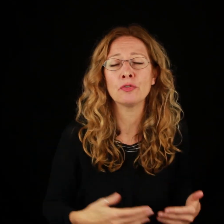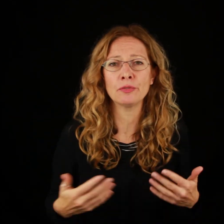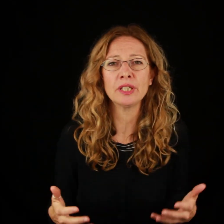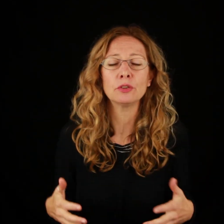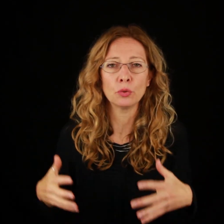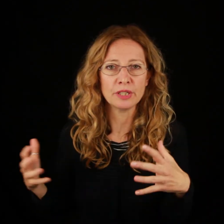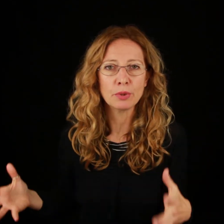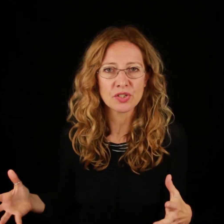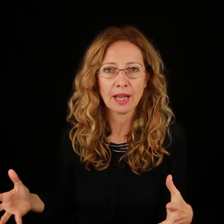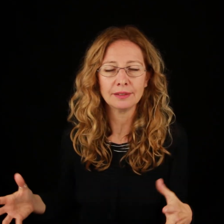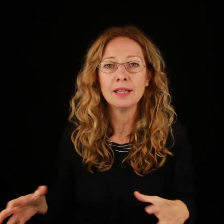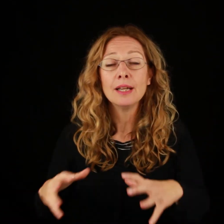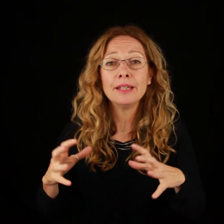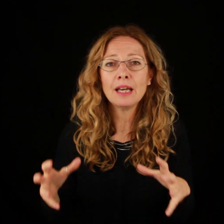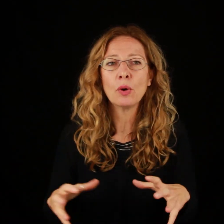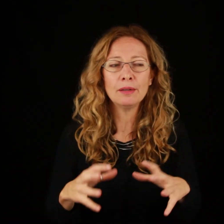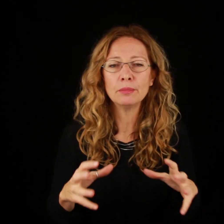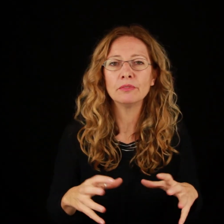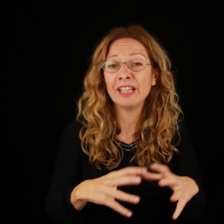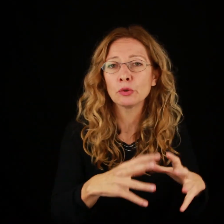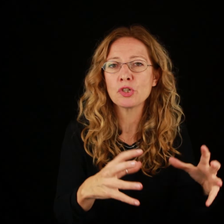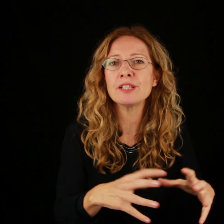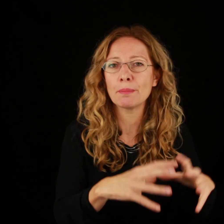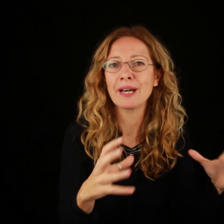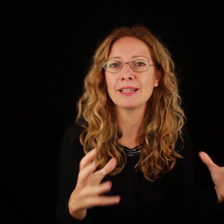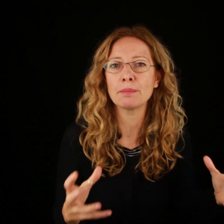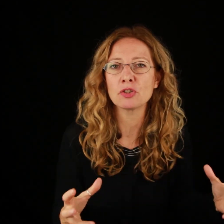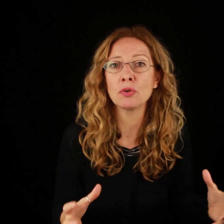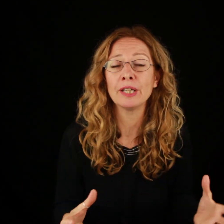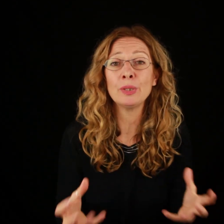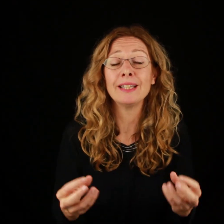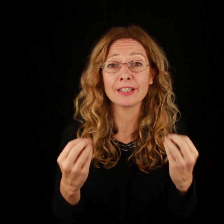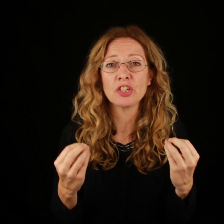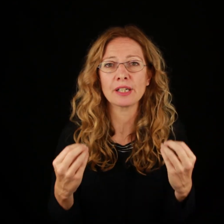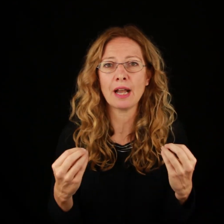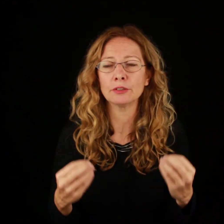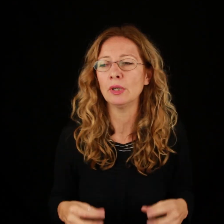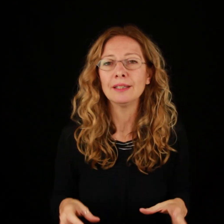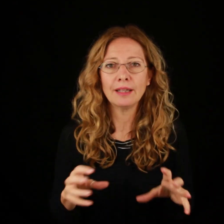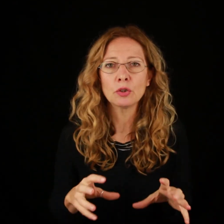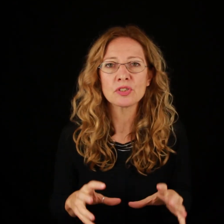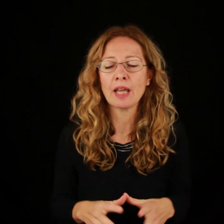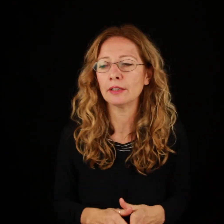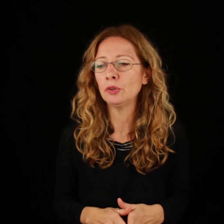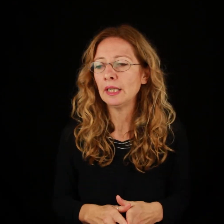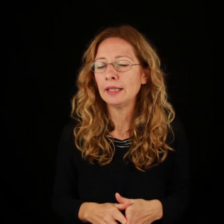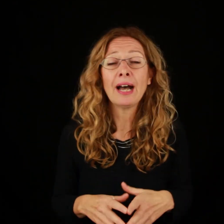favorito un'imboscata nella quale vengono uccise parecchie persone, quindi è ricercato dallo Stato, va